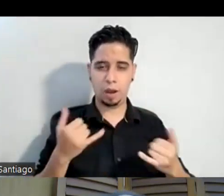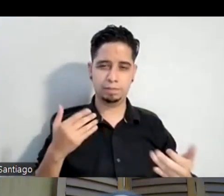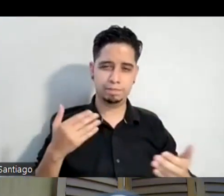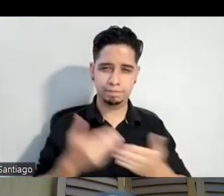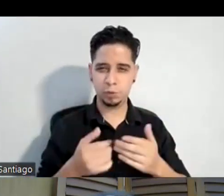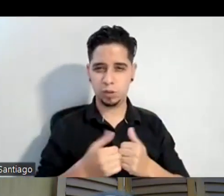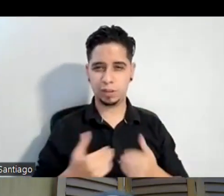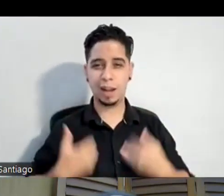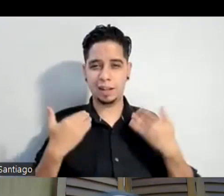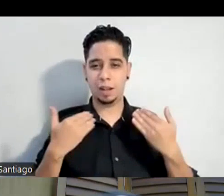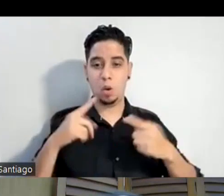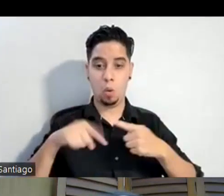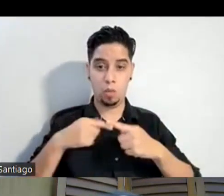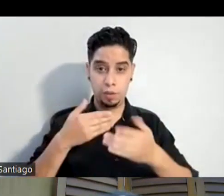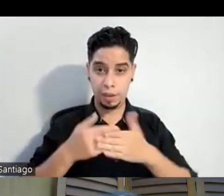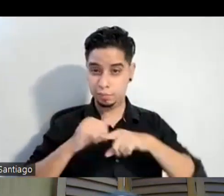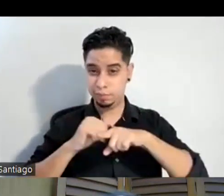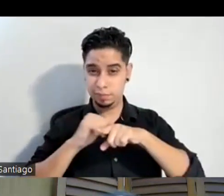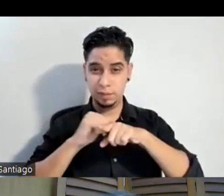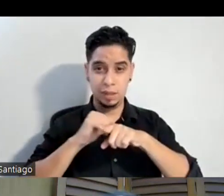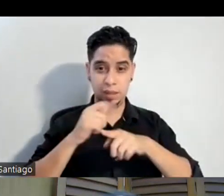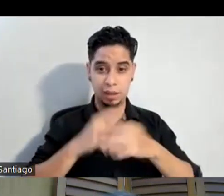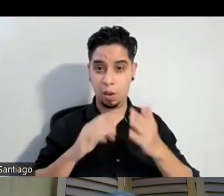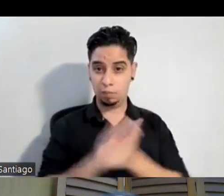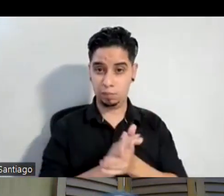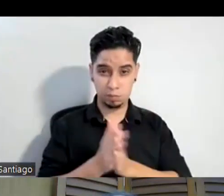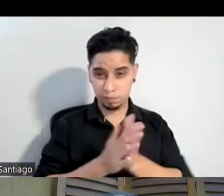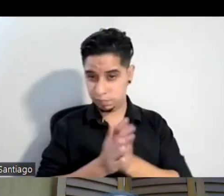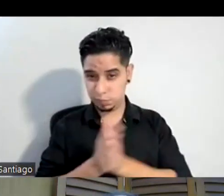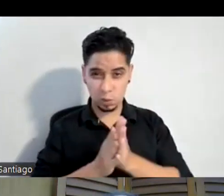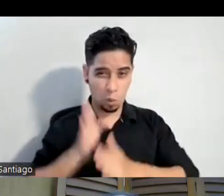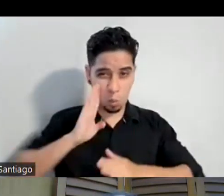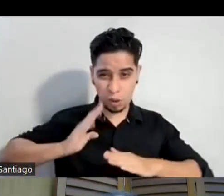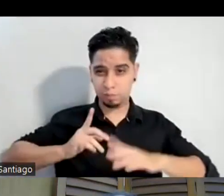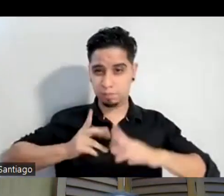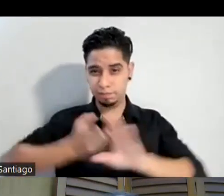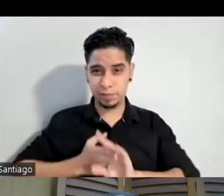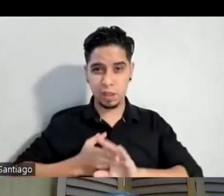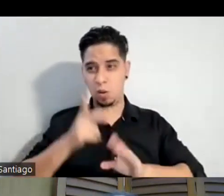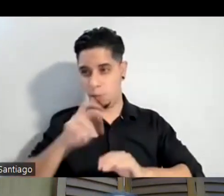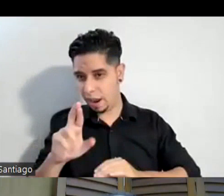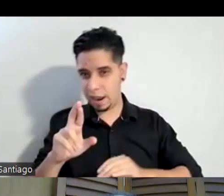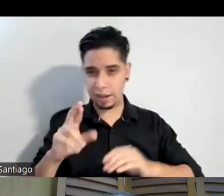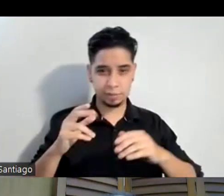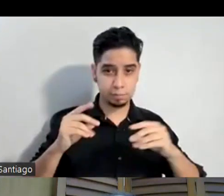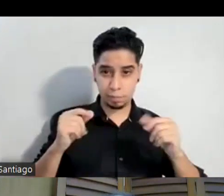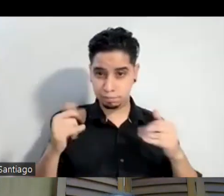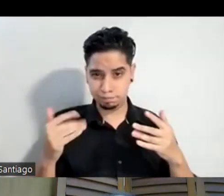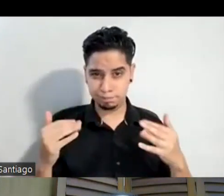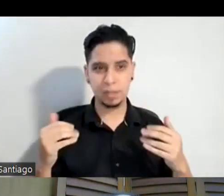cuando llegué a los ensayos que iba con esta alegría de voy a hacer una obra en la UPI voy a hacer una obra otra vez en el teatro de la UPI la la la cuando entré al